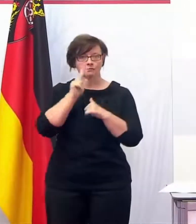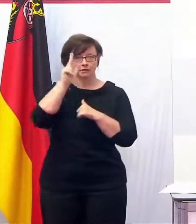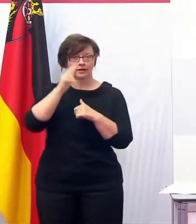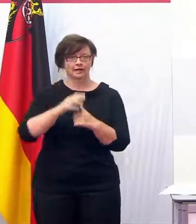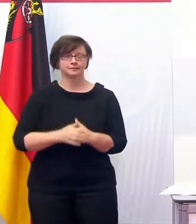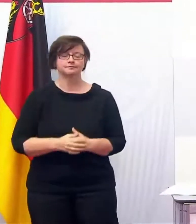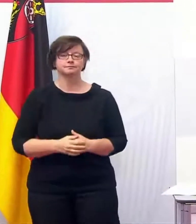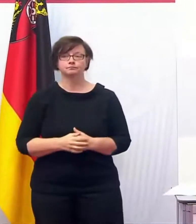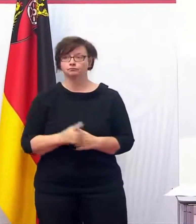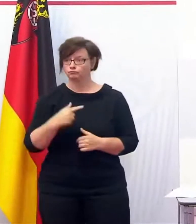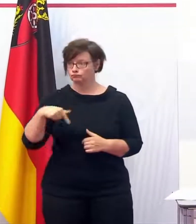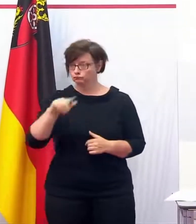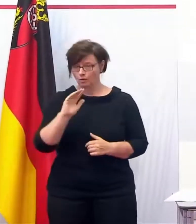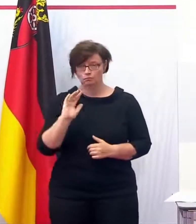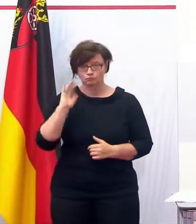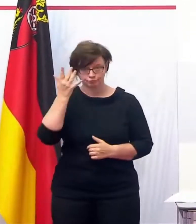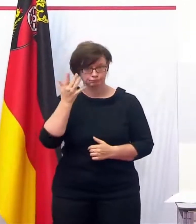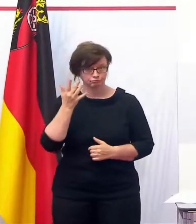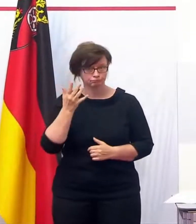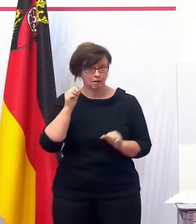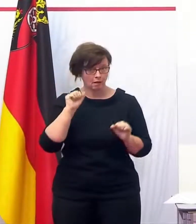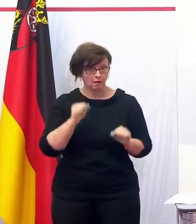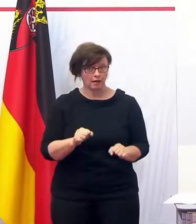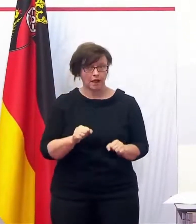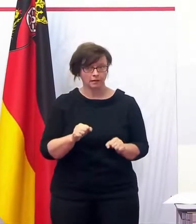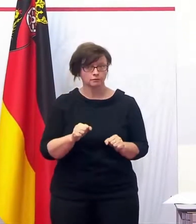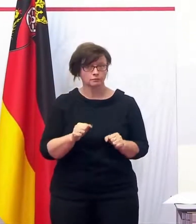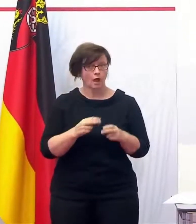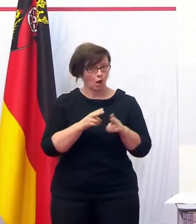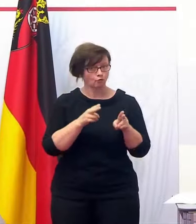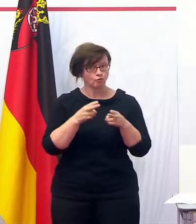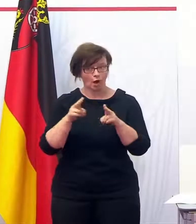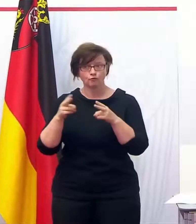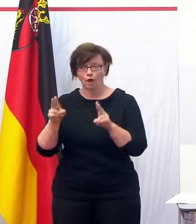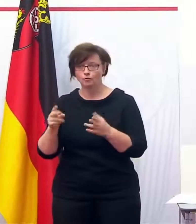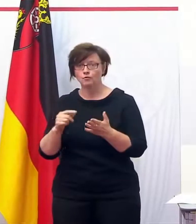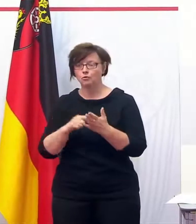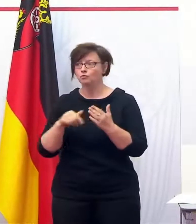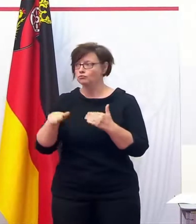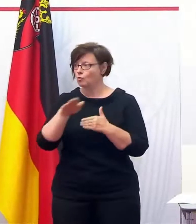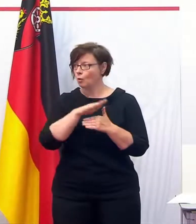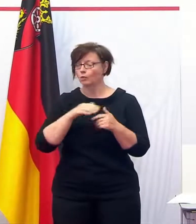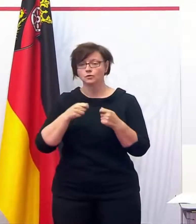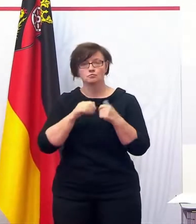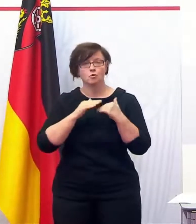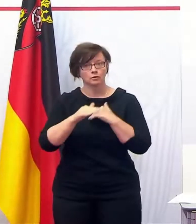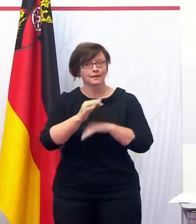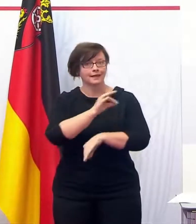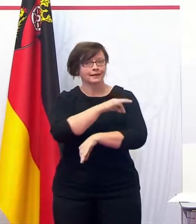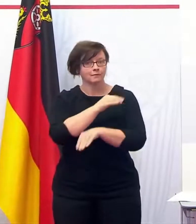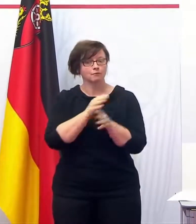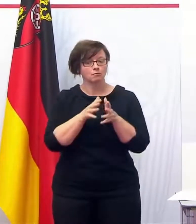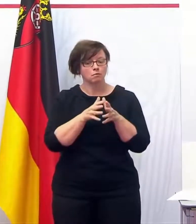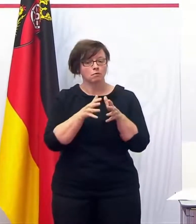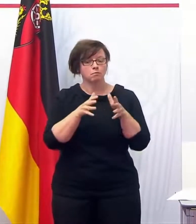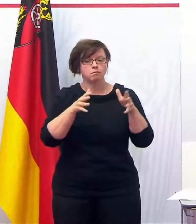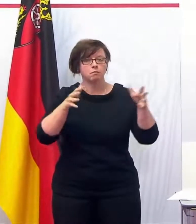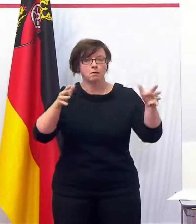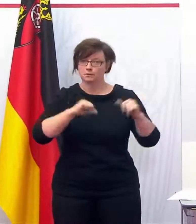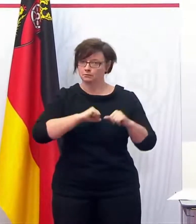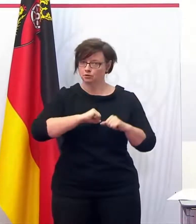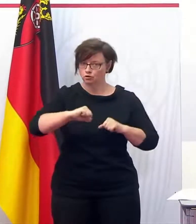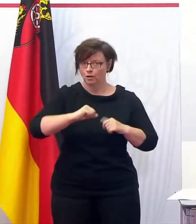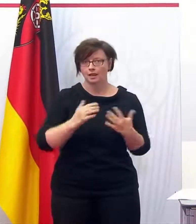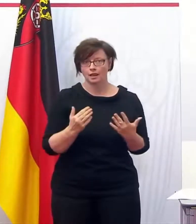Das alles gelingt uns mit diesen Öffnungsschritten, weil wir auch in unserem Bundesland sehr gut mit dem Impfen vorankommen. Wir